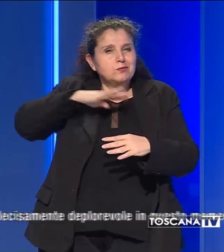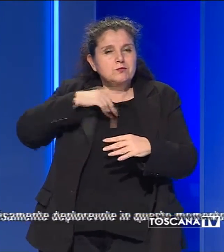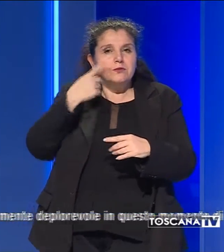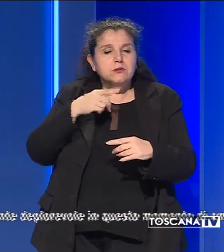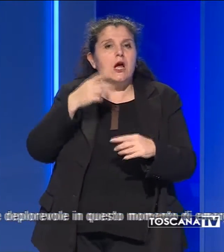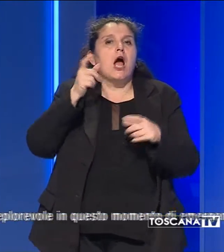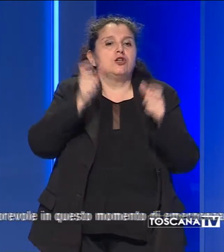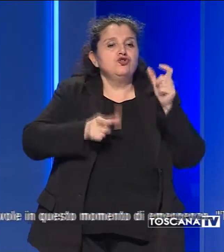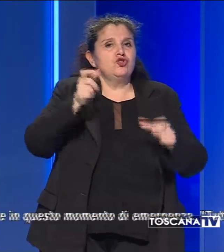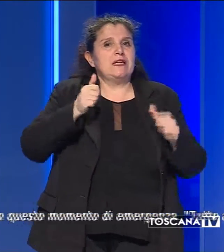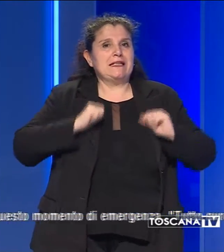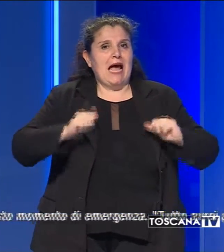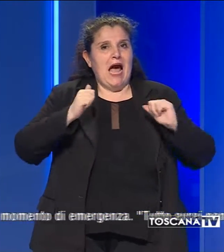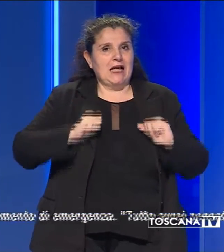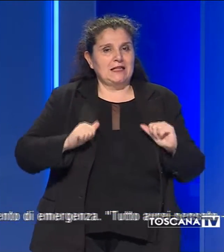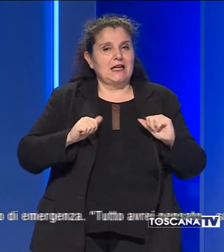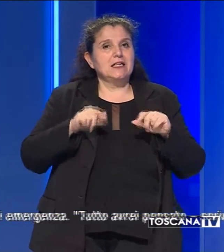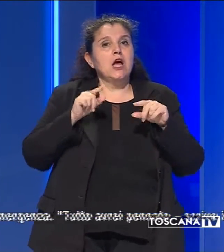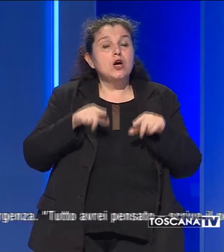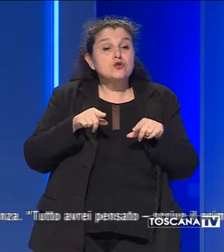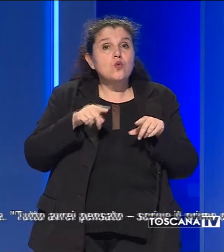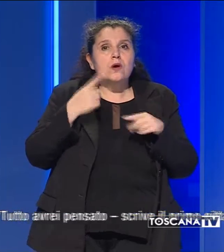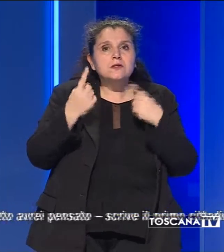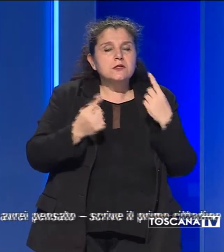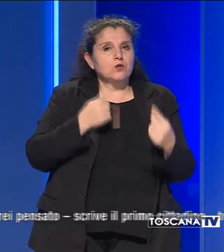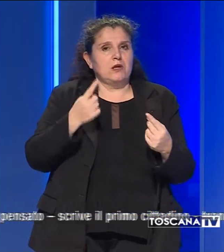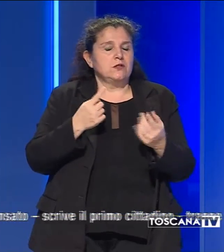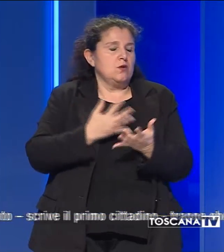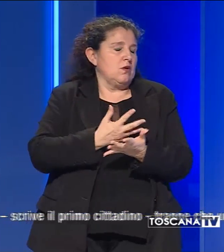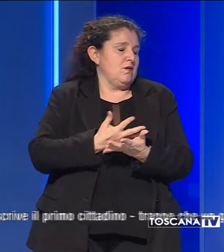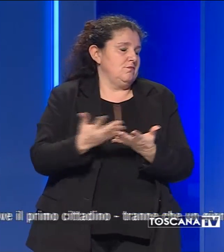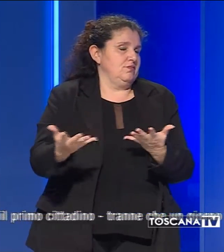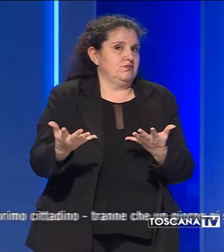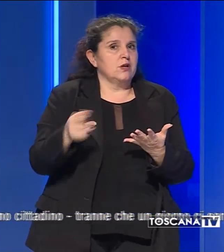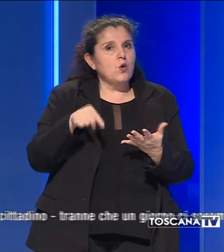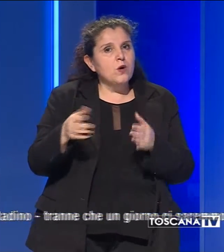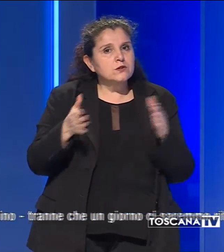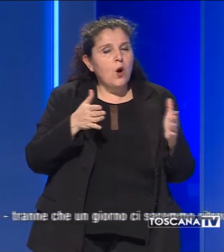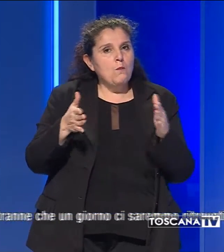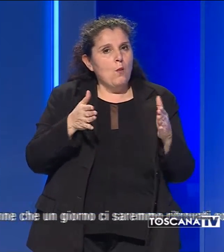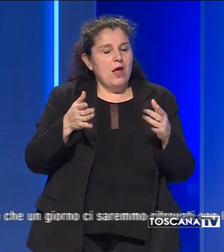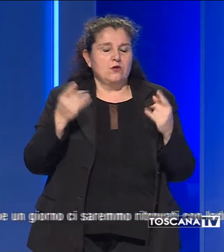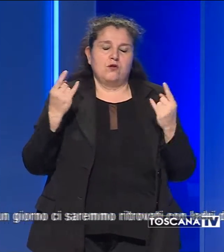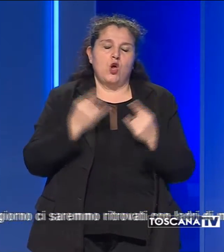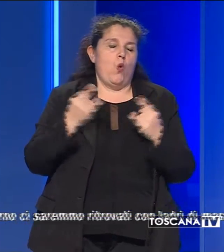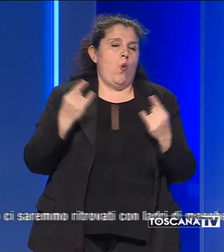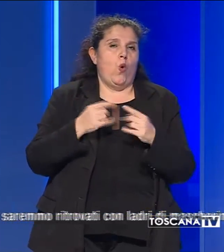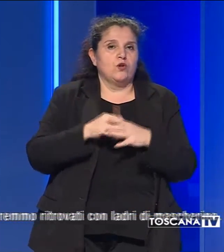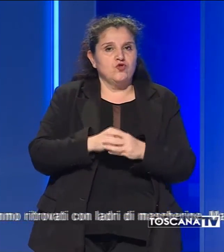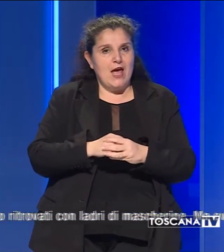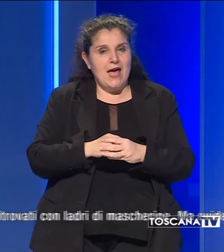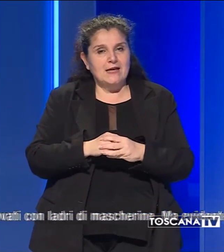propri cittadini su un fenomeno decisamente deplorevole in questo momento di emergenza.